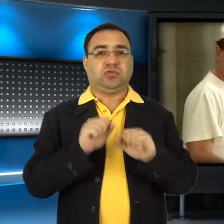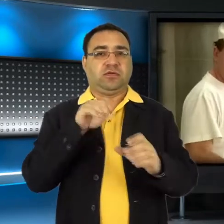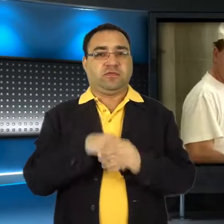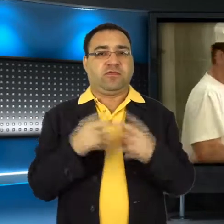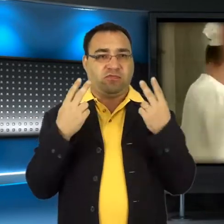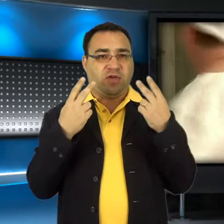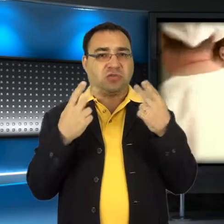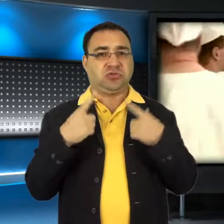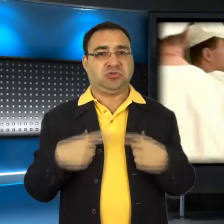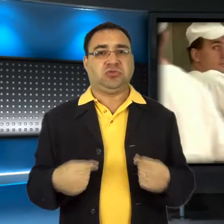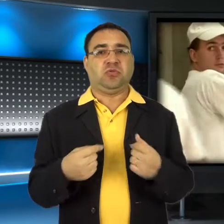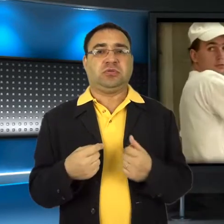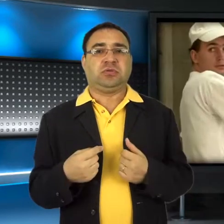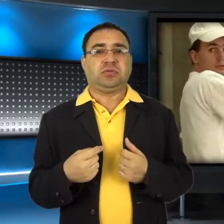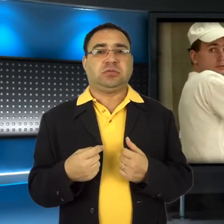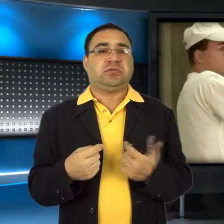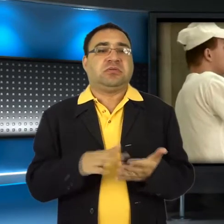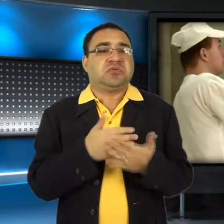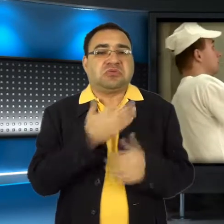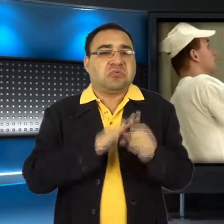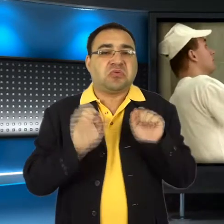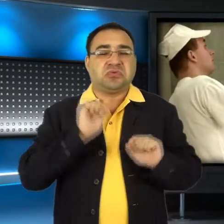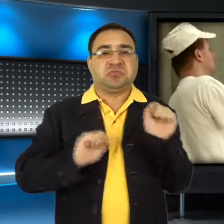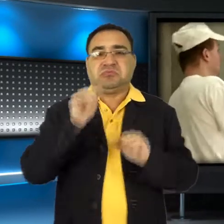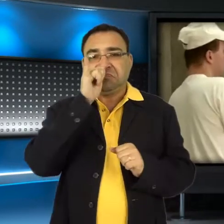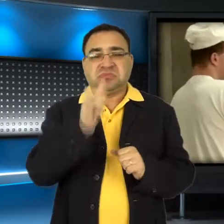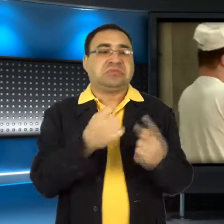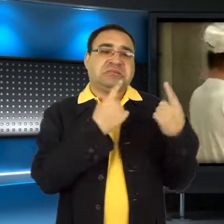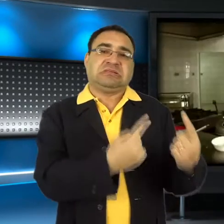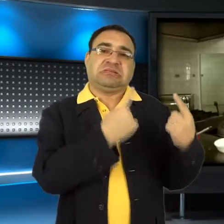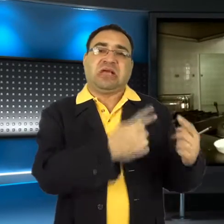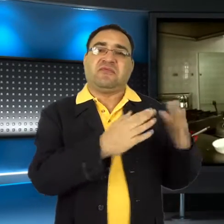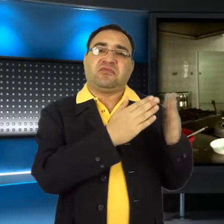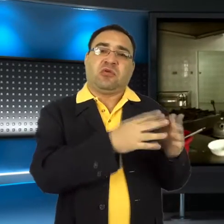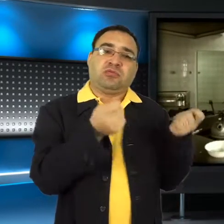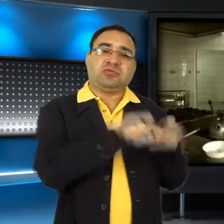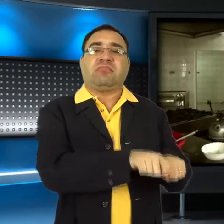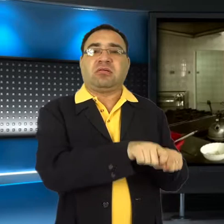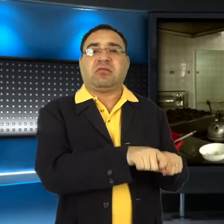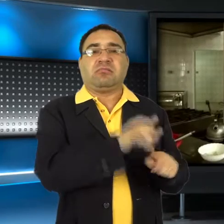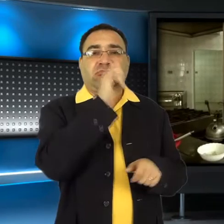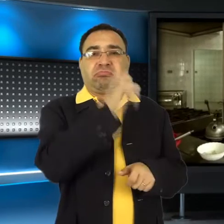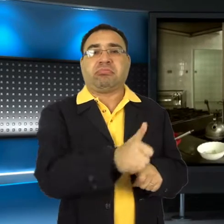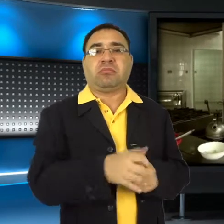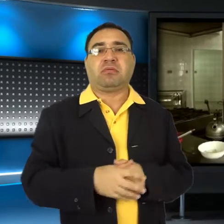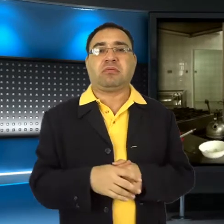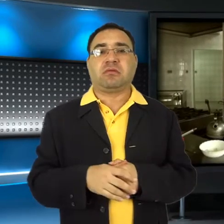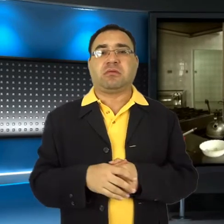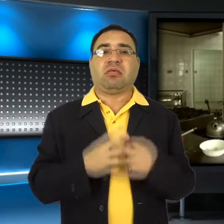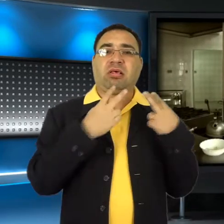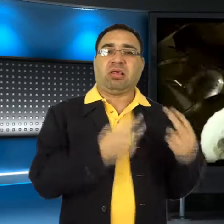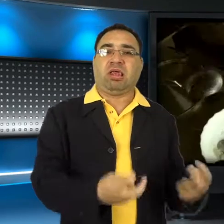fizyczną. To równie ważne, zwłaszcza dla tych osób, które z uwagi na niepełnosprawność pozostawały przez lata zamknięte w swoich